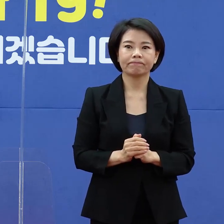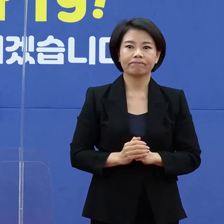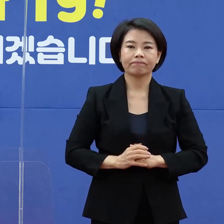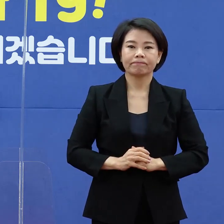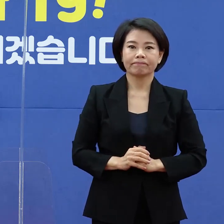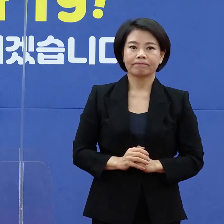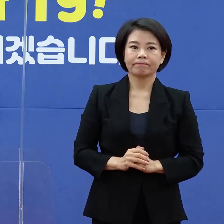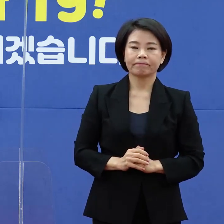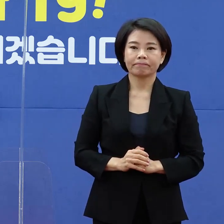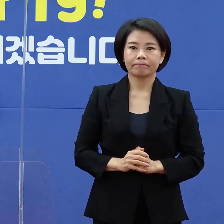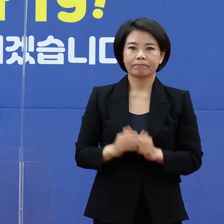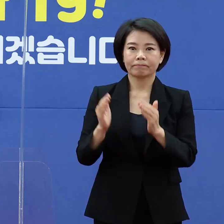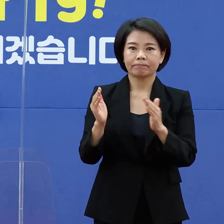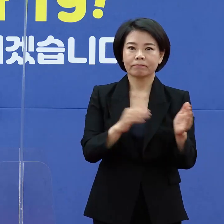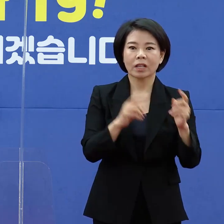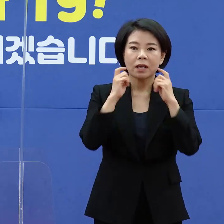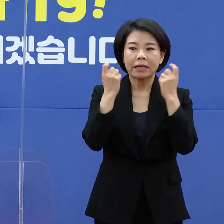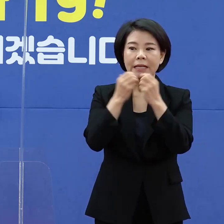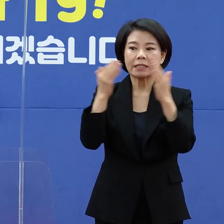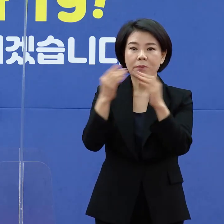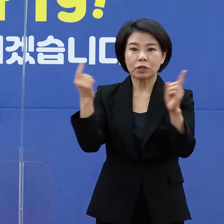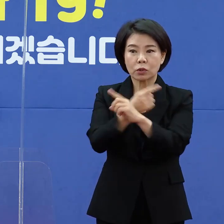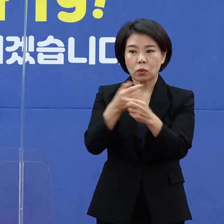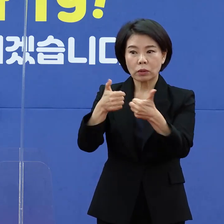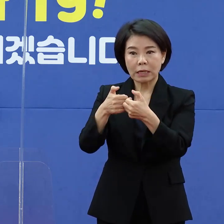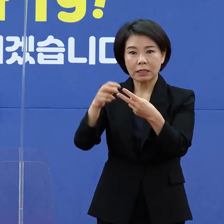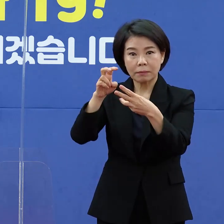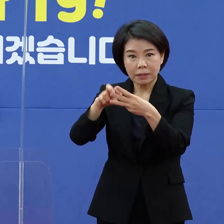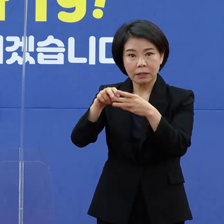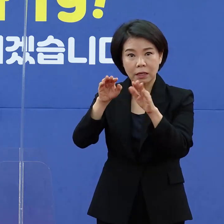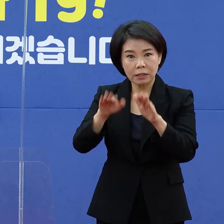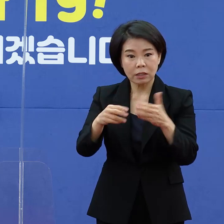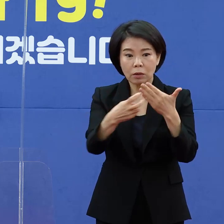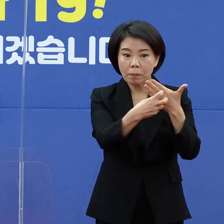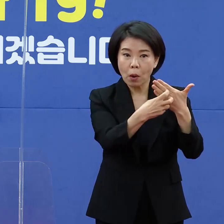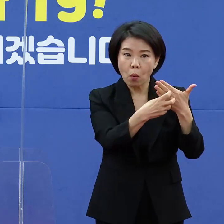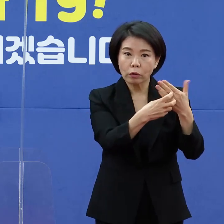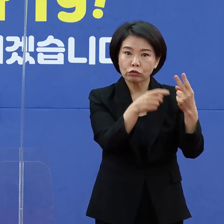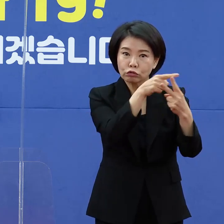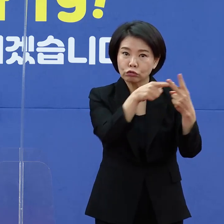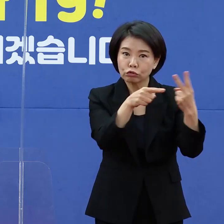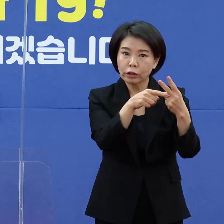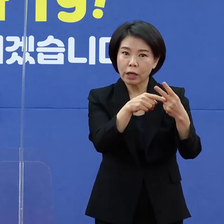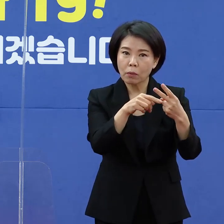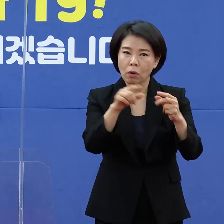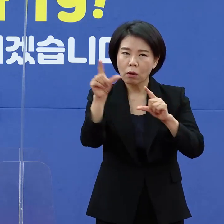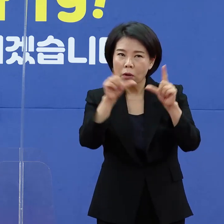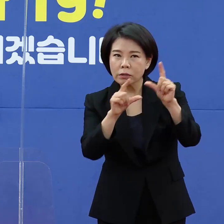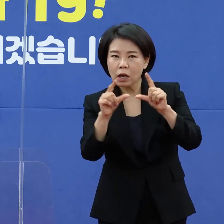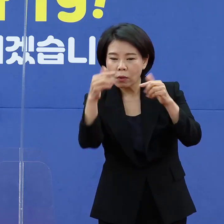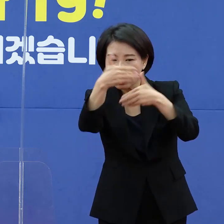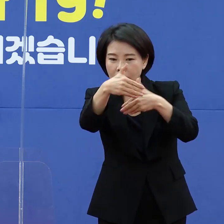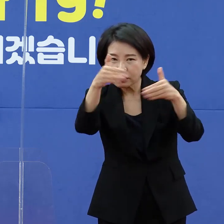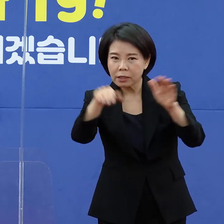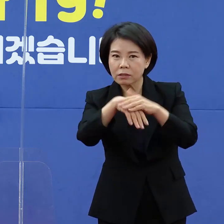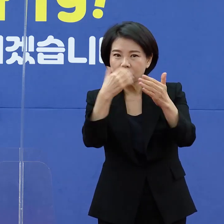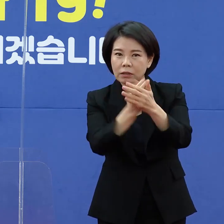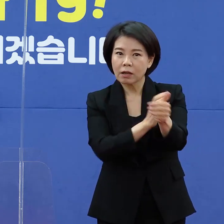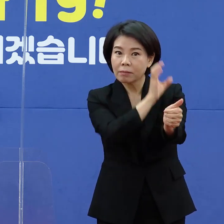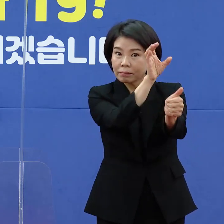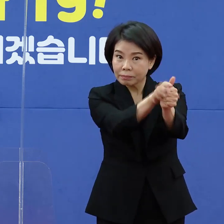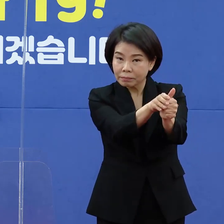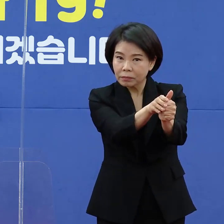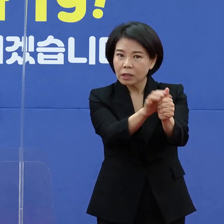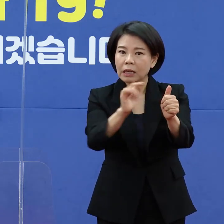네, 재택치료 상담센터는 현재 의료원에 있는 상황실에서 업무를 넘겨가는 것인지